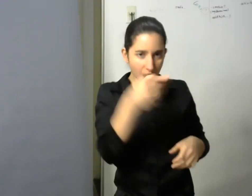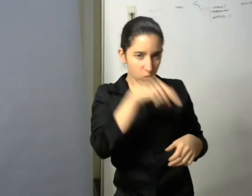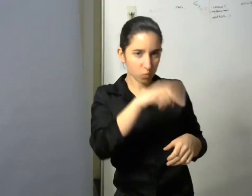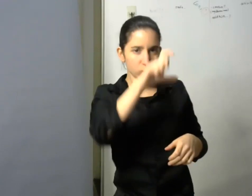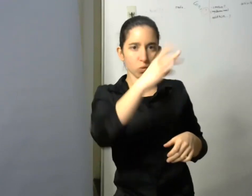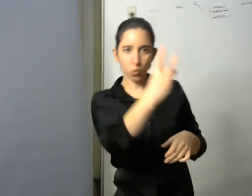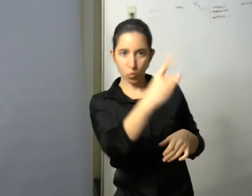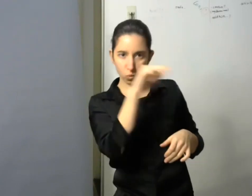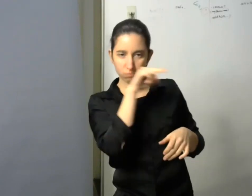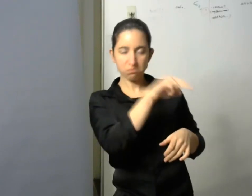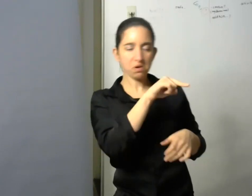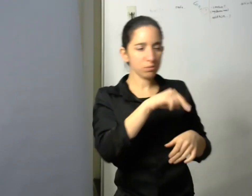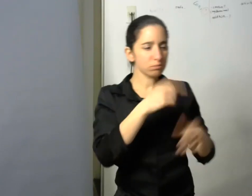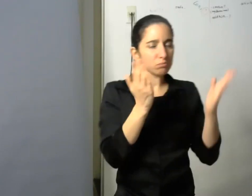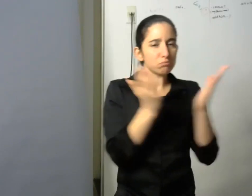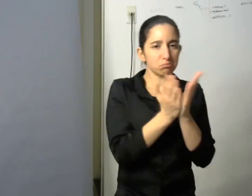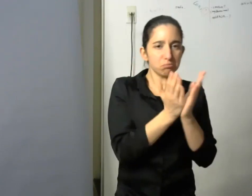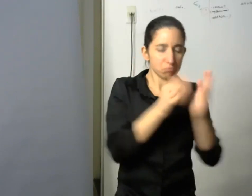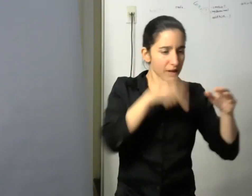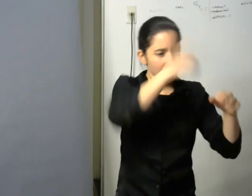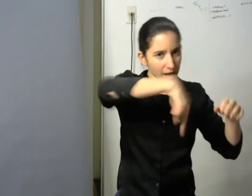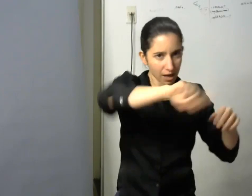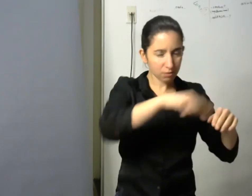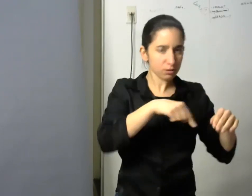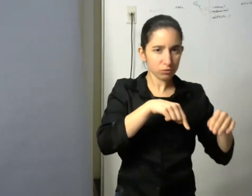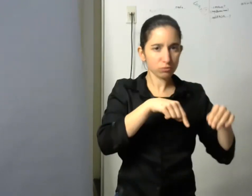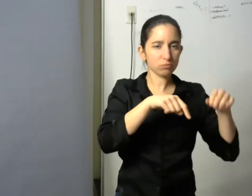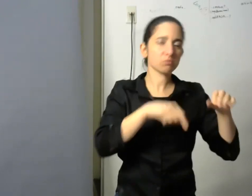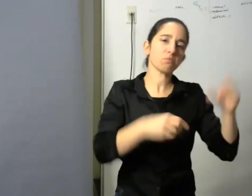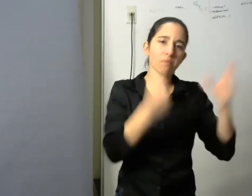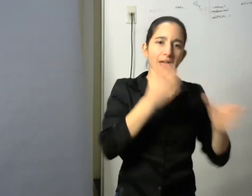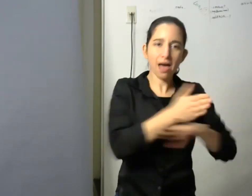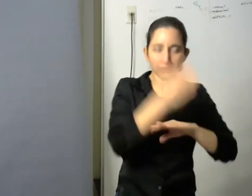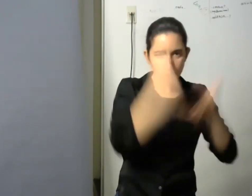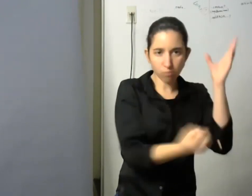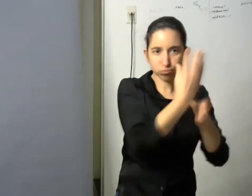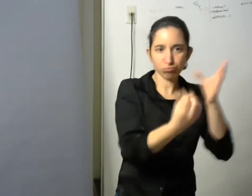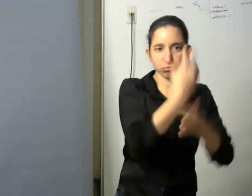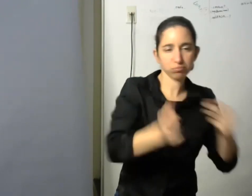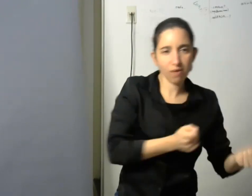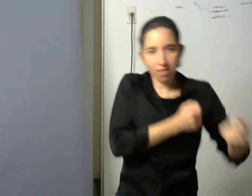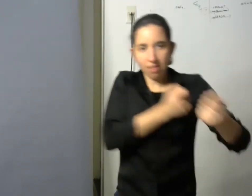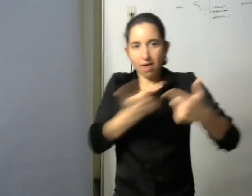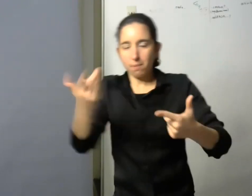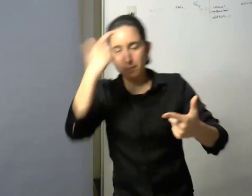otros estudiantes con discapacidad visual que usan caberas en la universidad después esto de vino